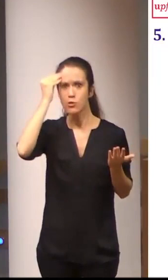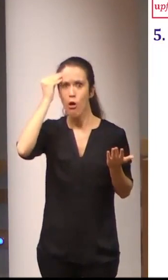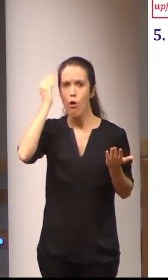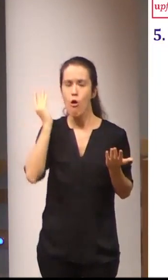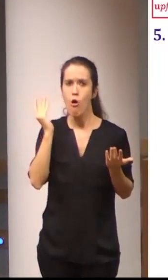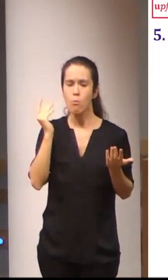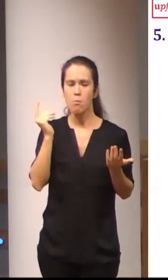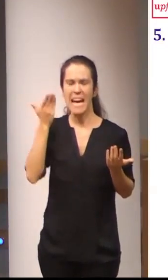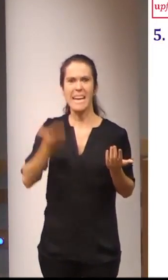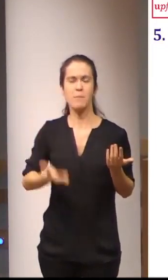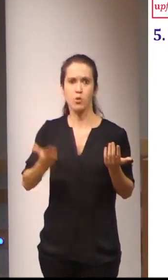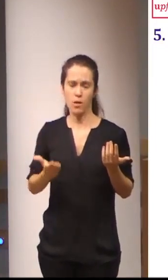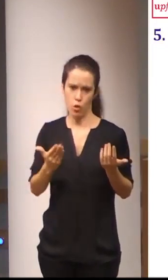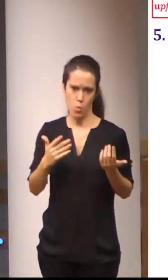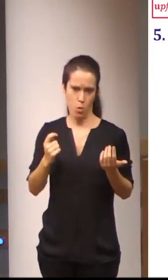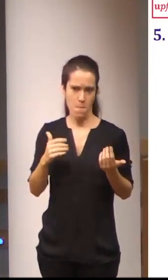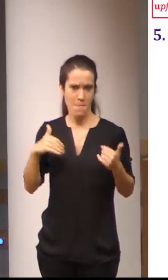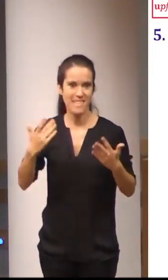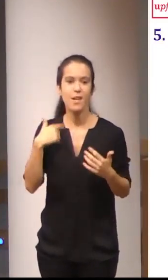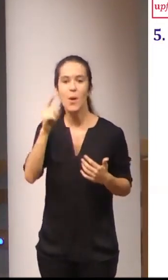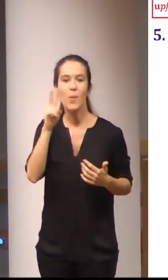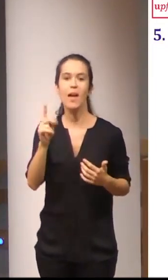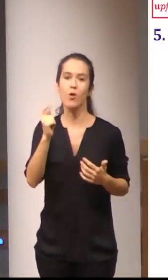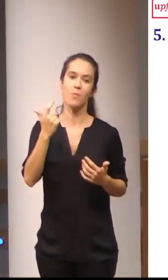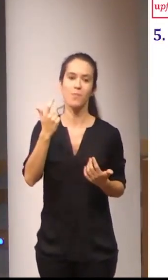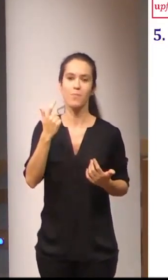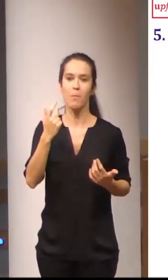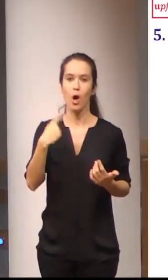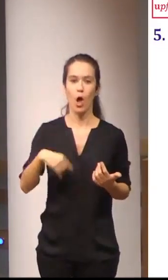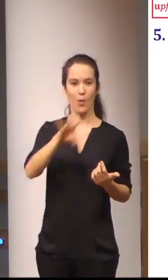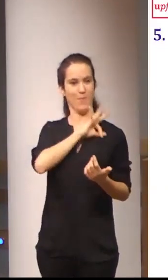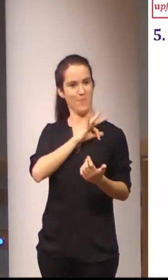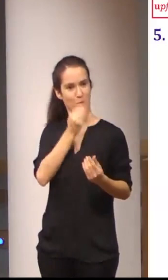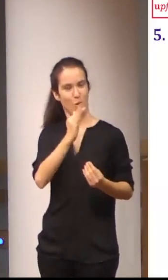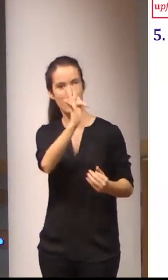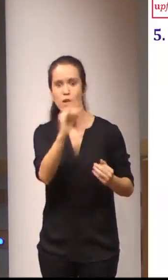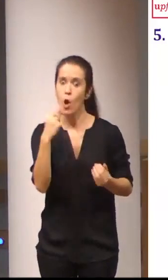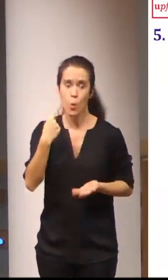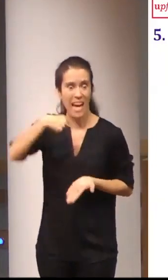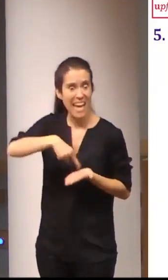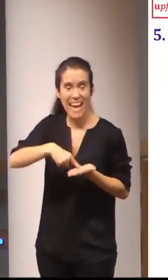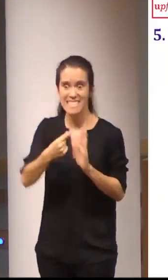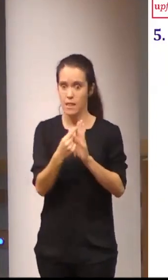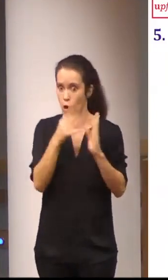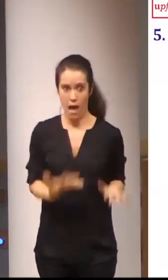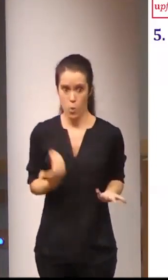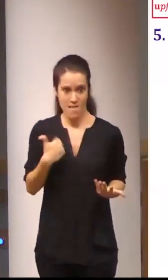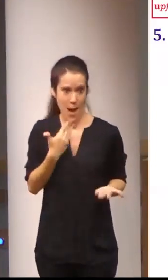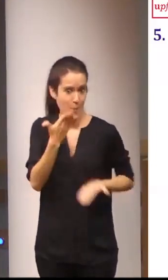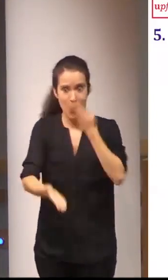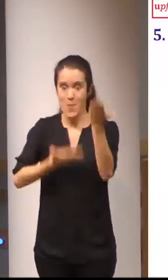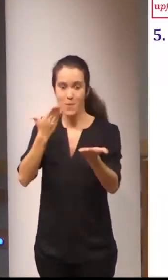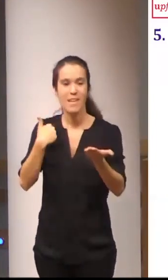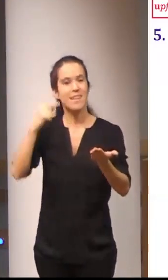destacable ha dejado de ser un mérito para pasar a ser un requisito no olvidemos que nos situamos en este modelo